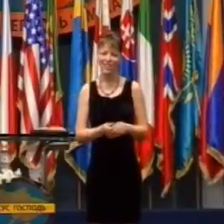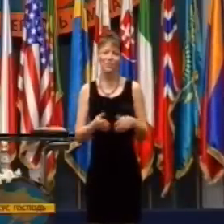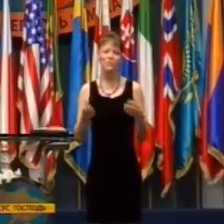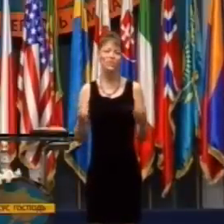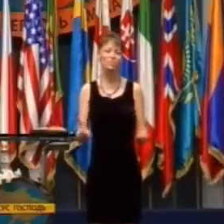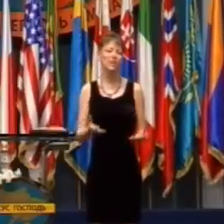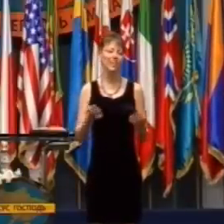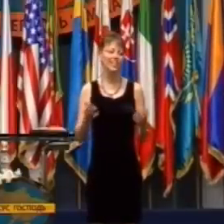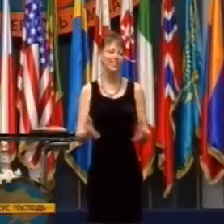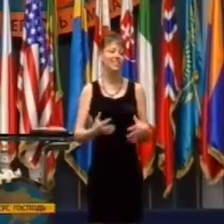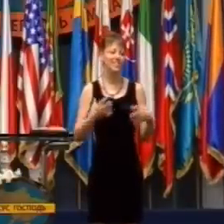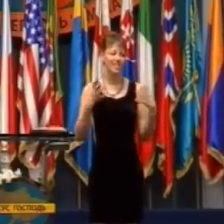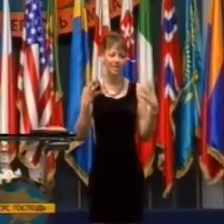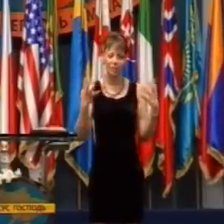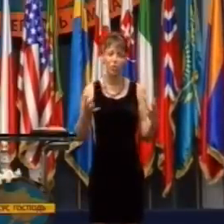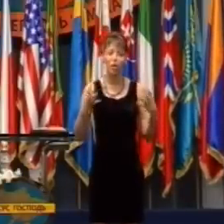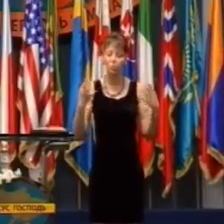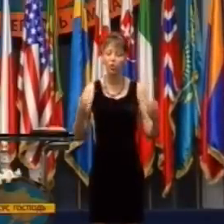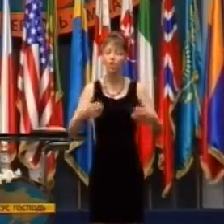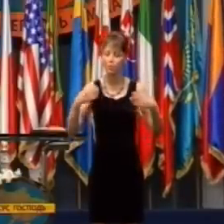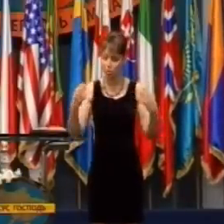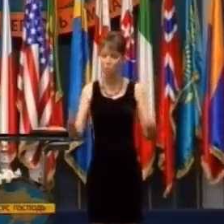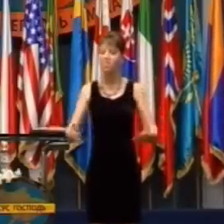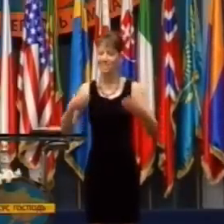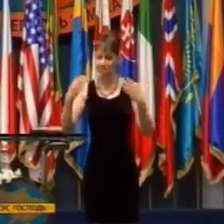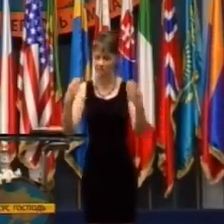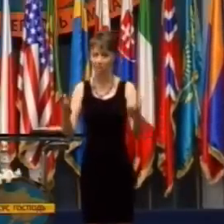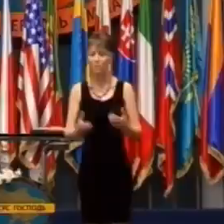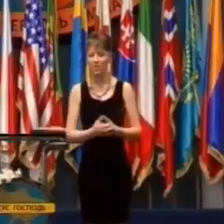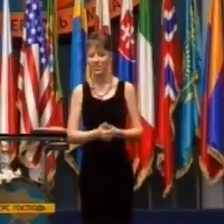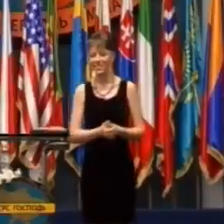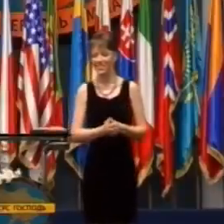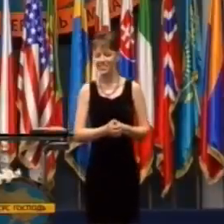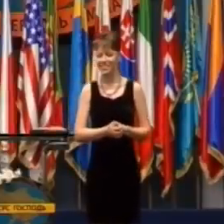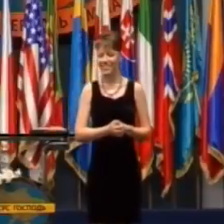Cez Boha máte oveľa väčšie schopnosti,